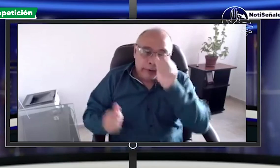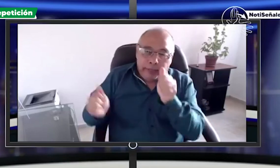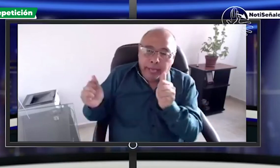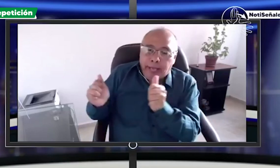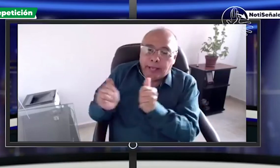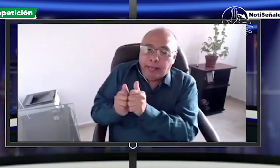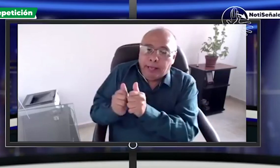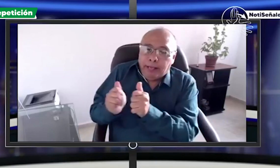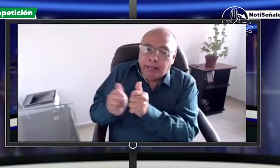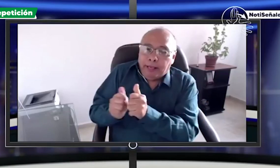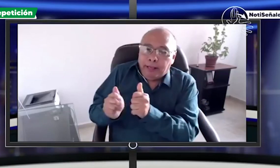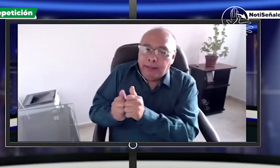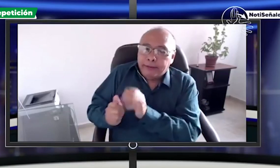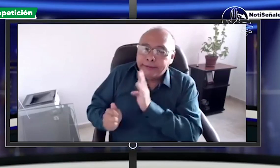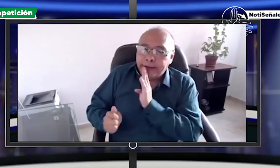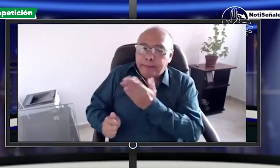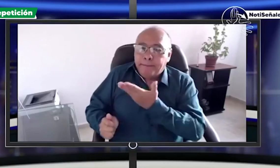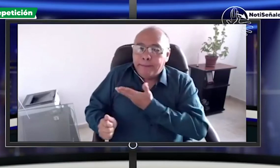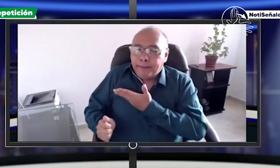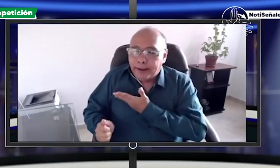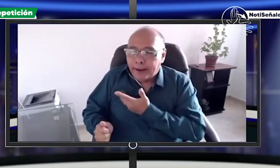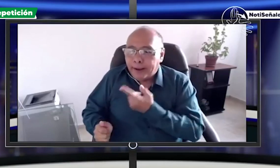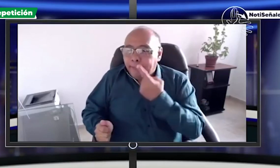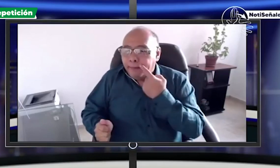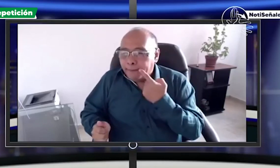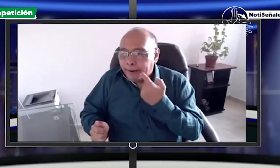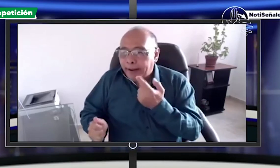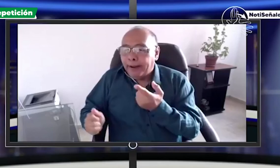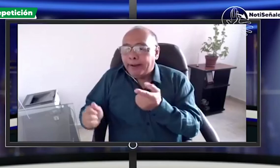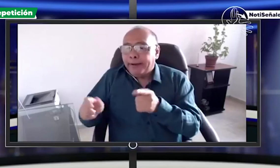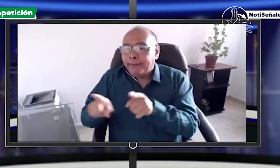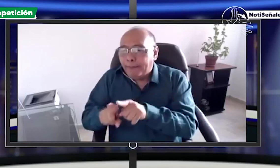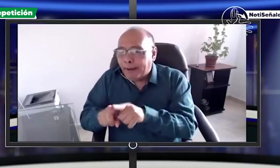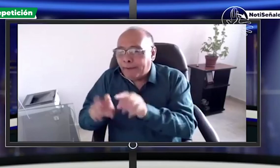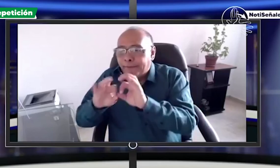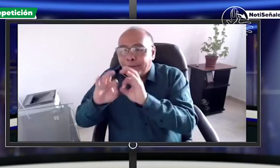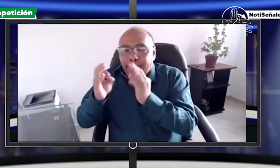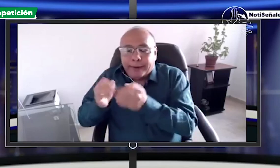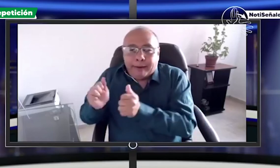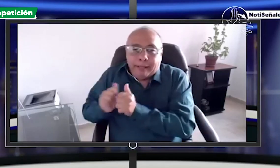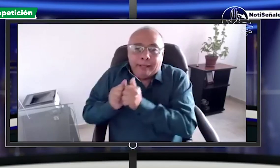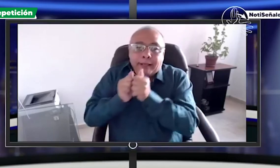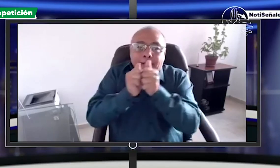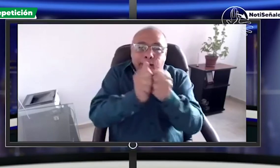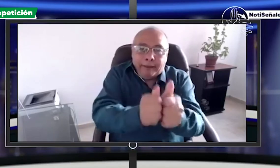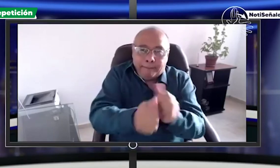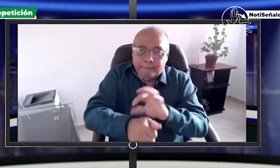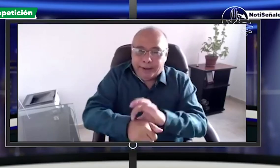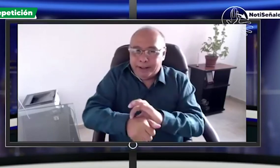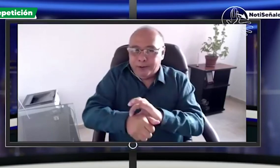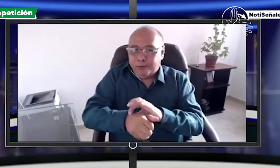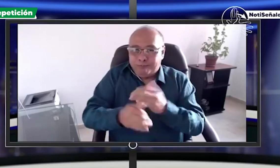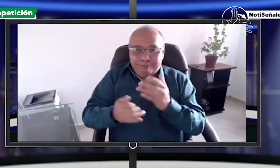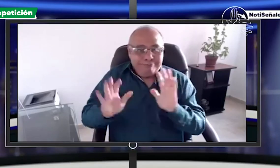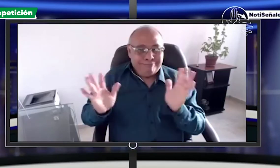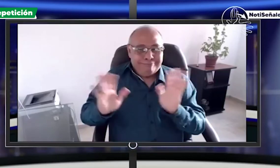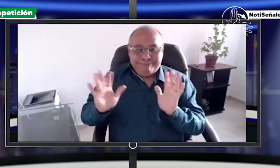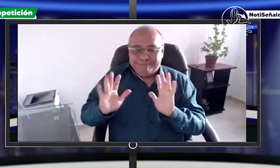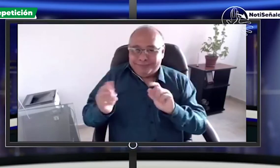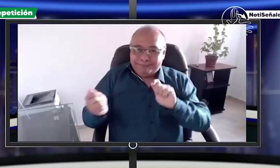consulta con un profesional de salud es un poco complicado. Y de manera histórica se ha mostrado que